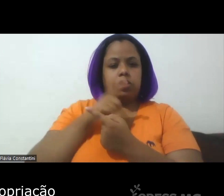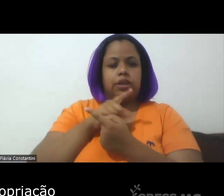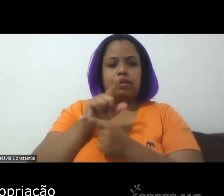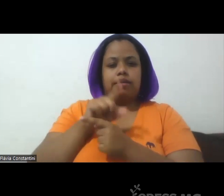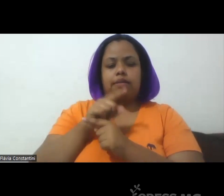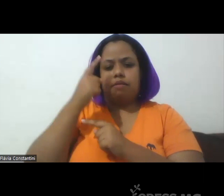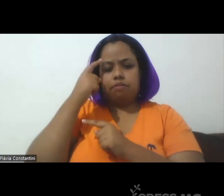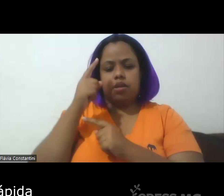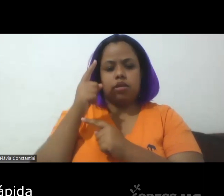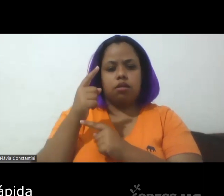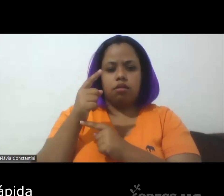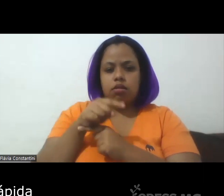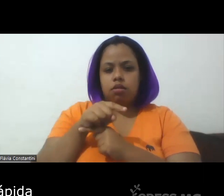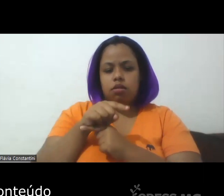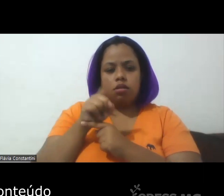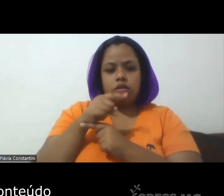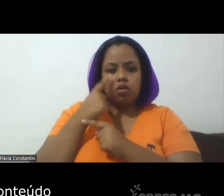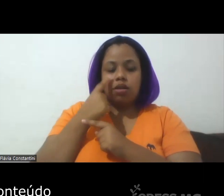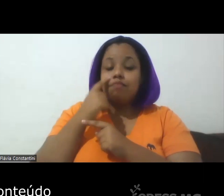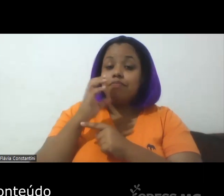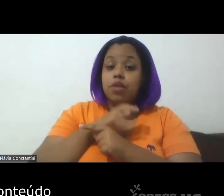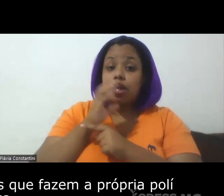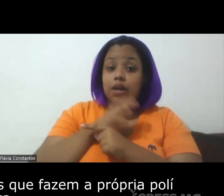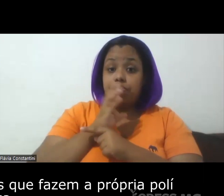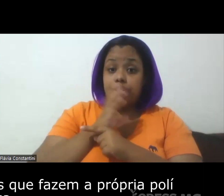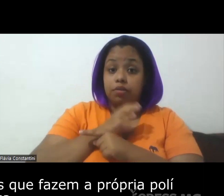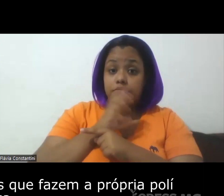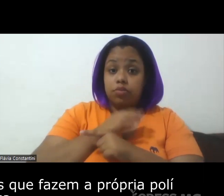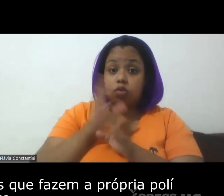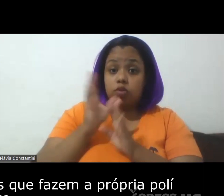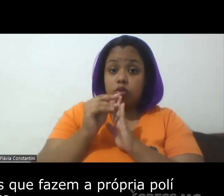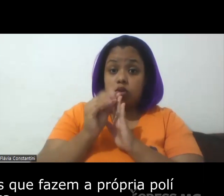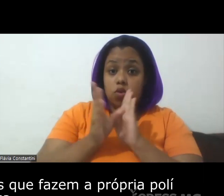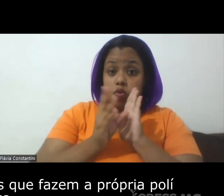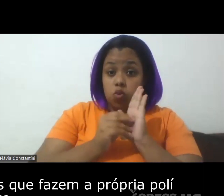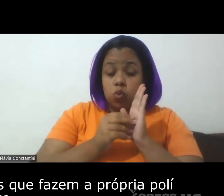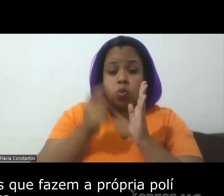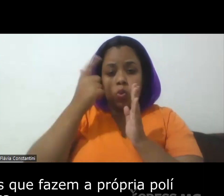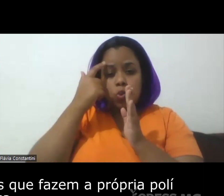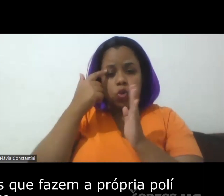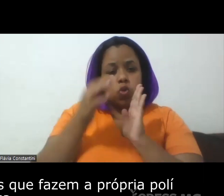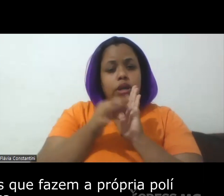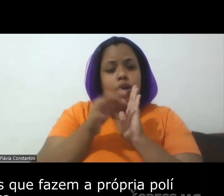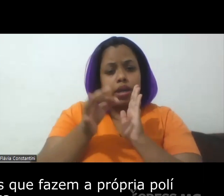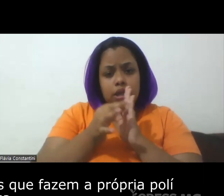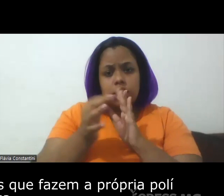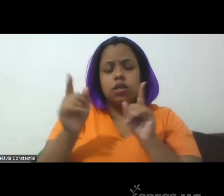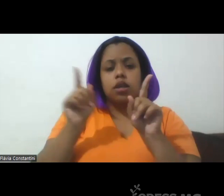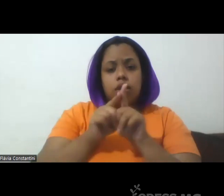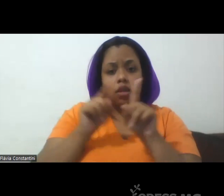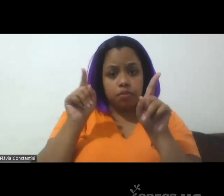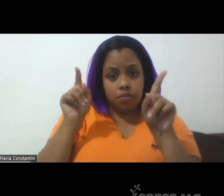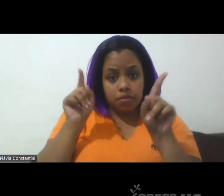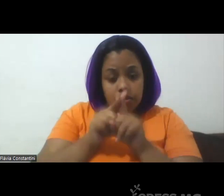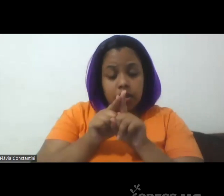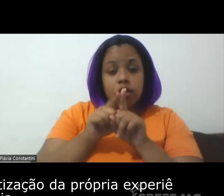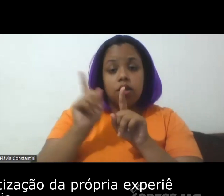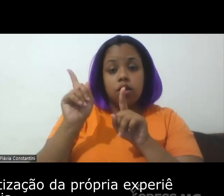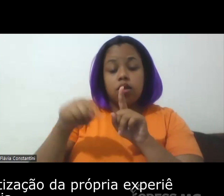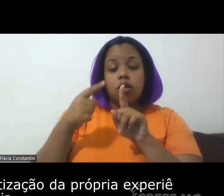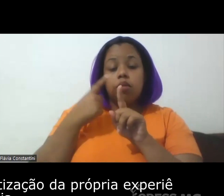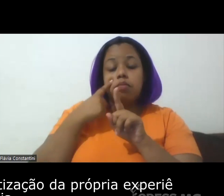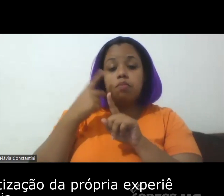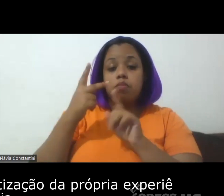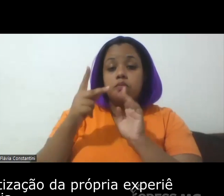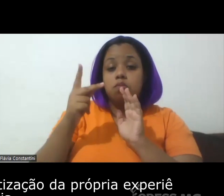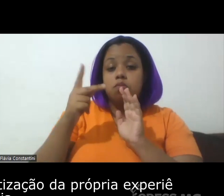apropriação até rápida né desse conteúdo desse acúmulo das críticas que fazem a própria política né a